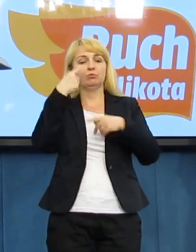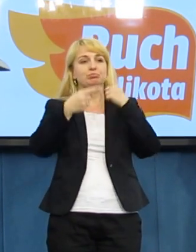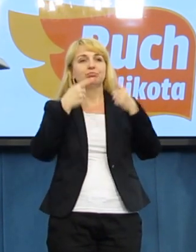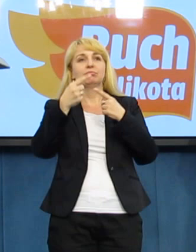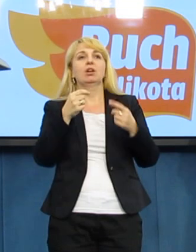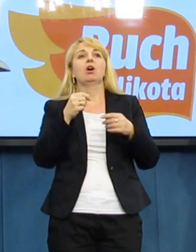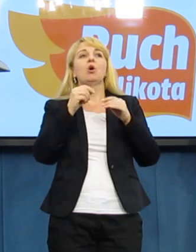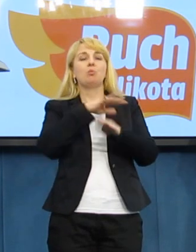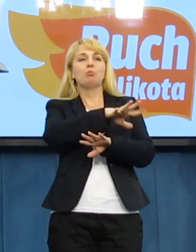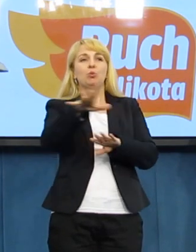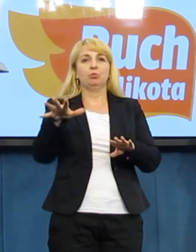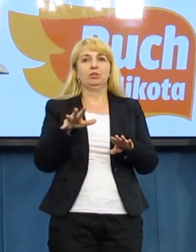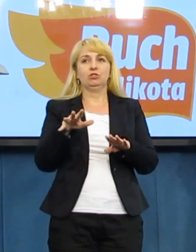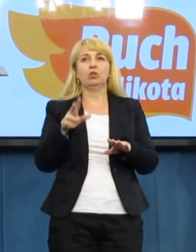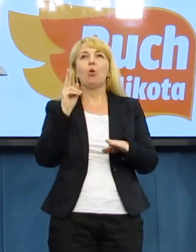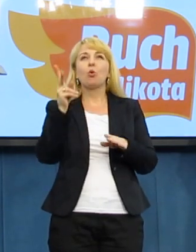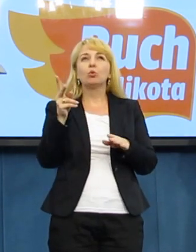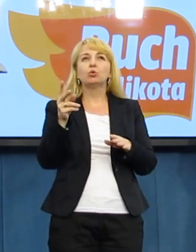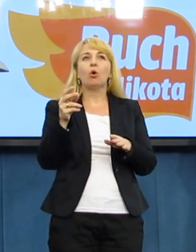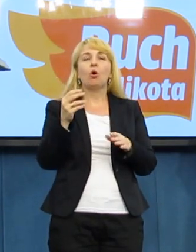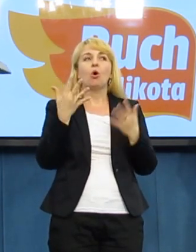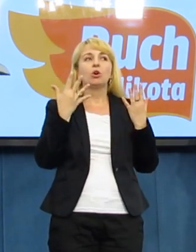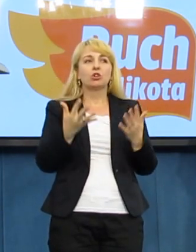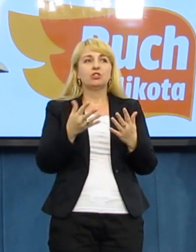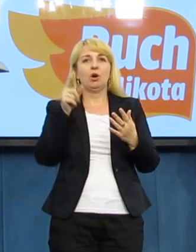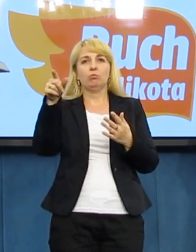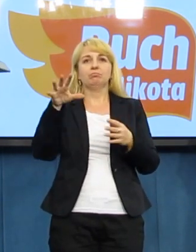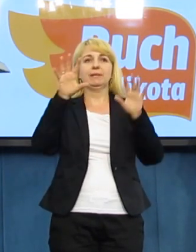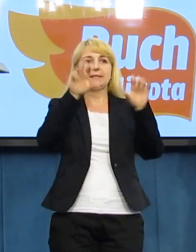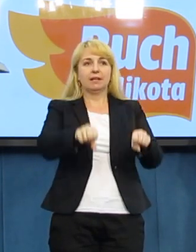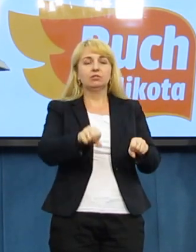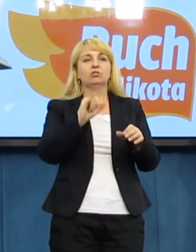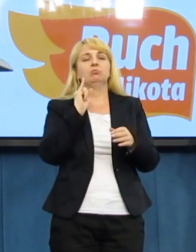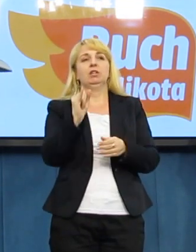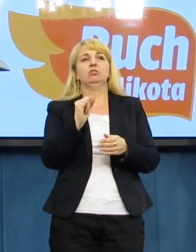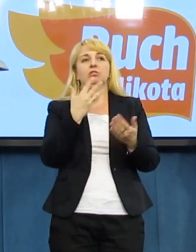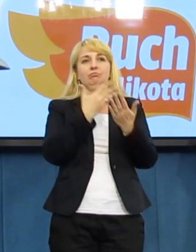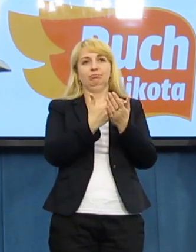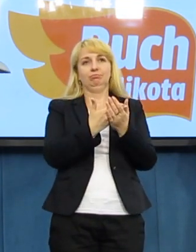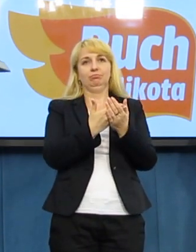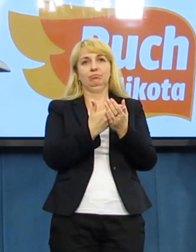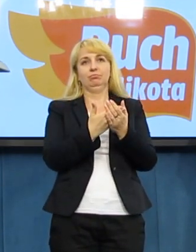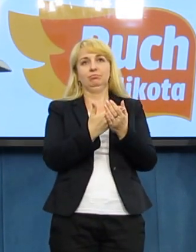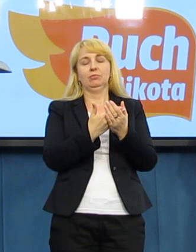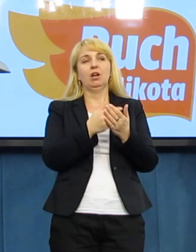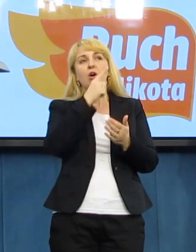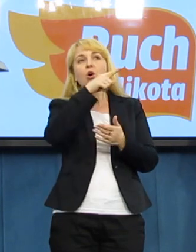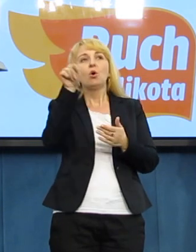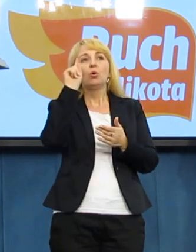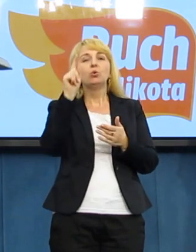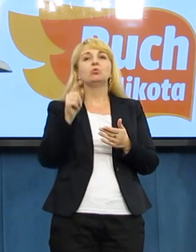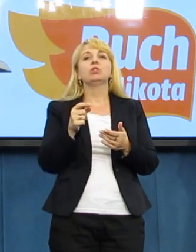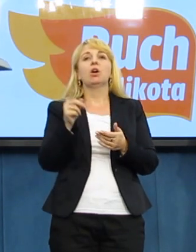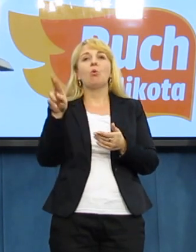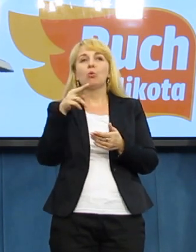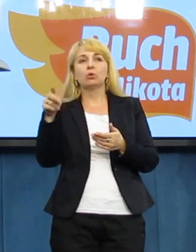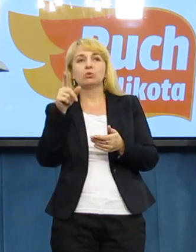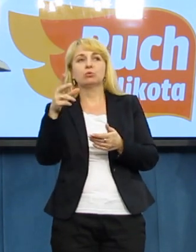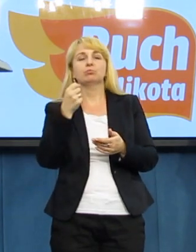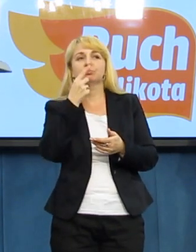tego człowieka wtrącić do aresztu. Pod absurdalnymi zarzutami. Przypomnę, że ludzie, którzy go oskarżają, są